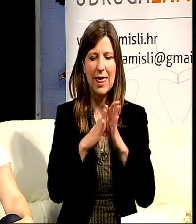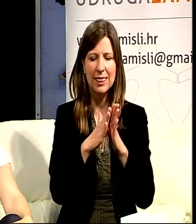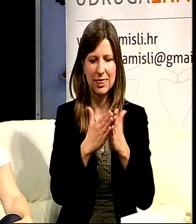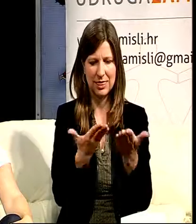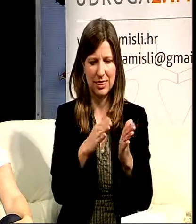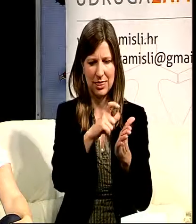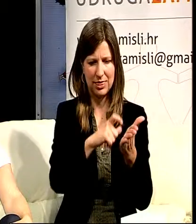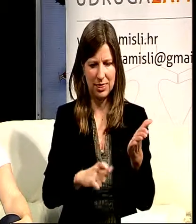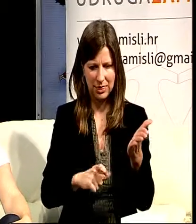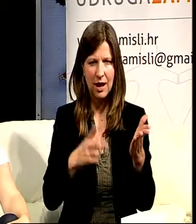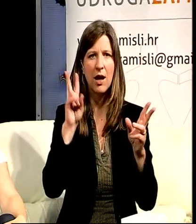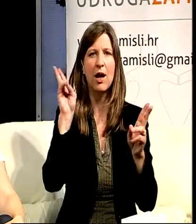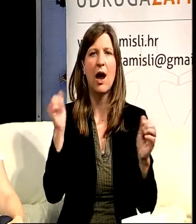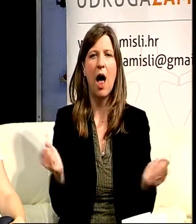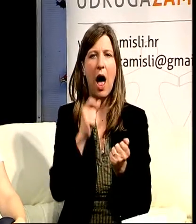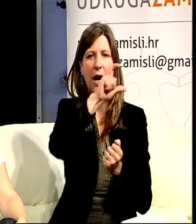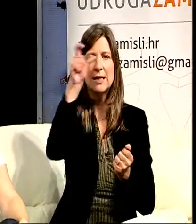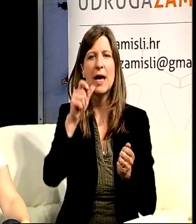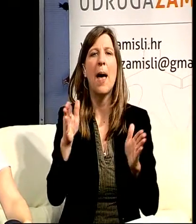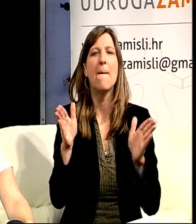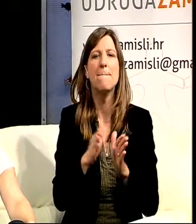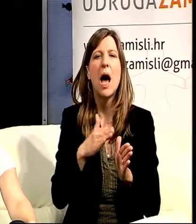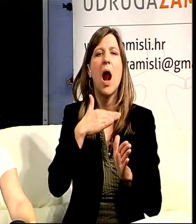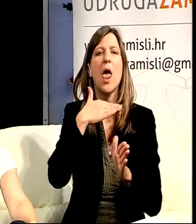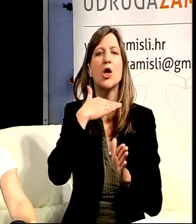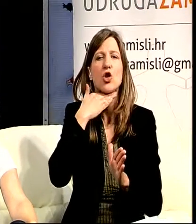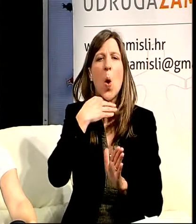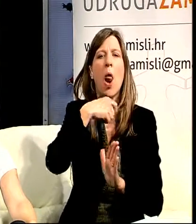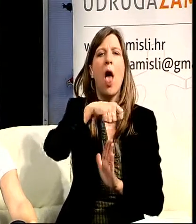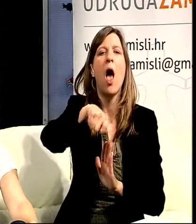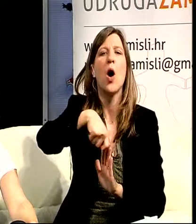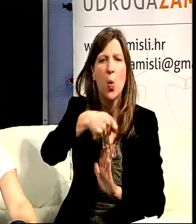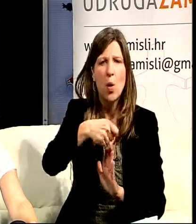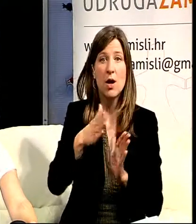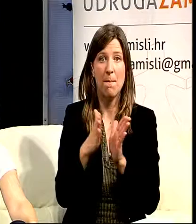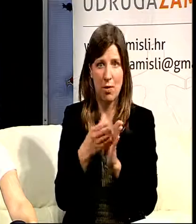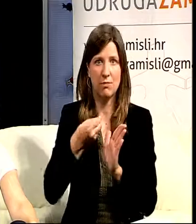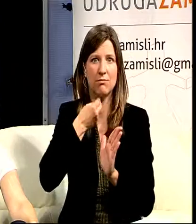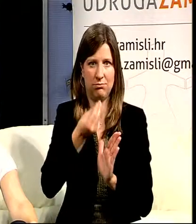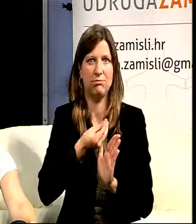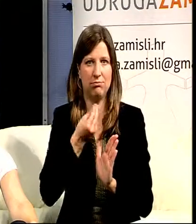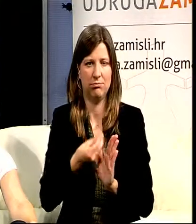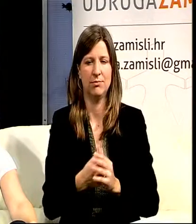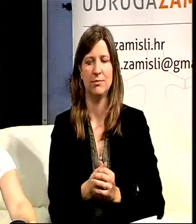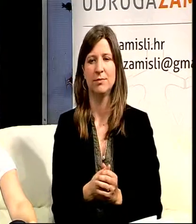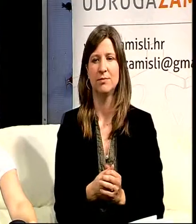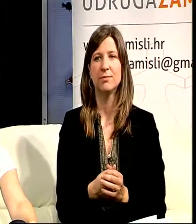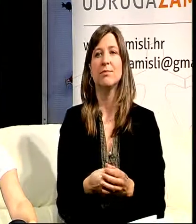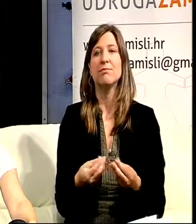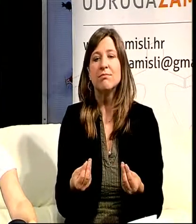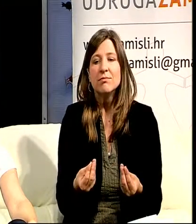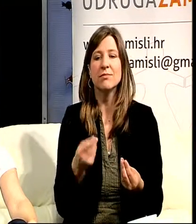sudjelovala u jednom dilu aktivnosti. Što nam možeš reći o... Pa evo to je isto jedna ovako, ja to volim nazvati,